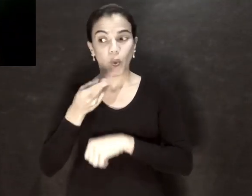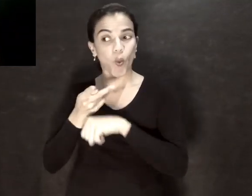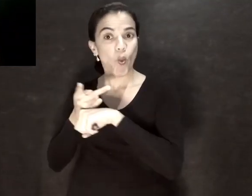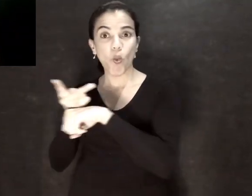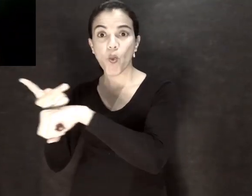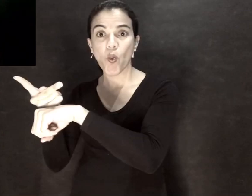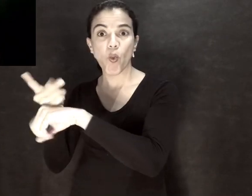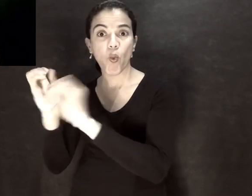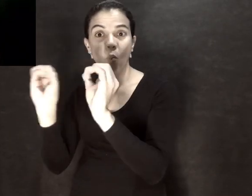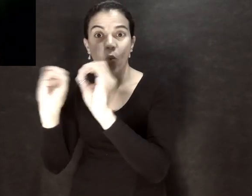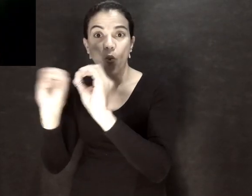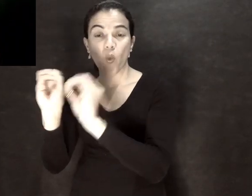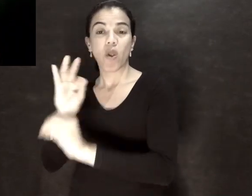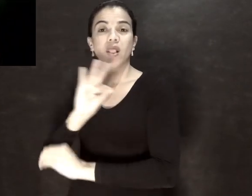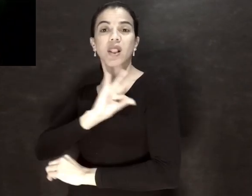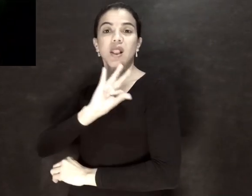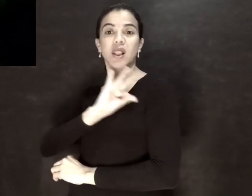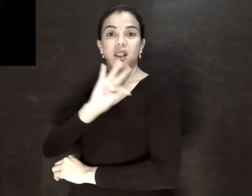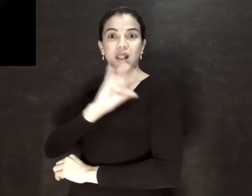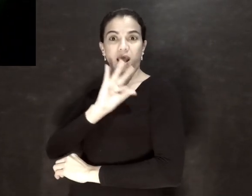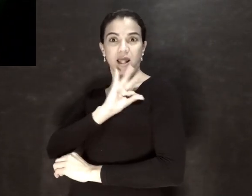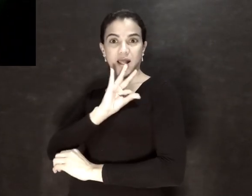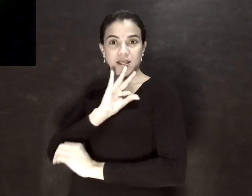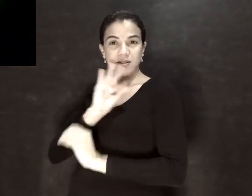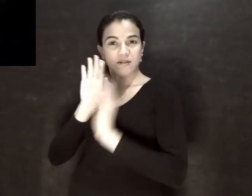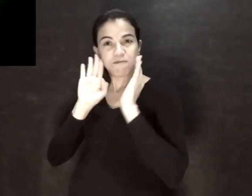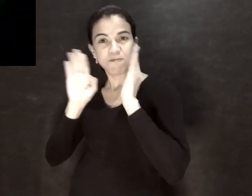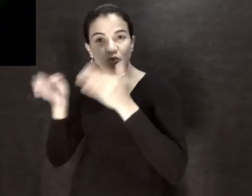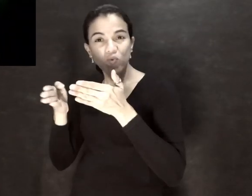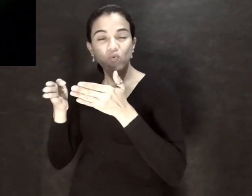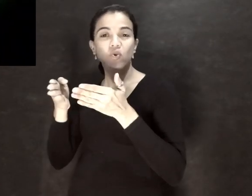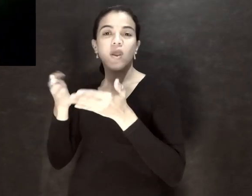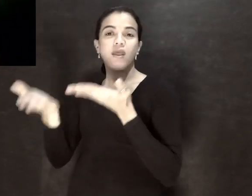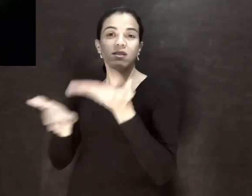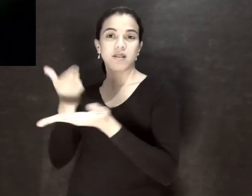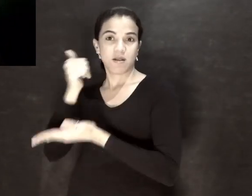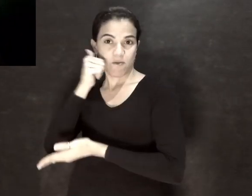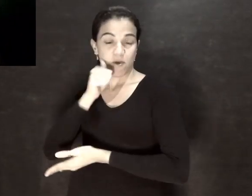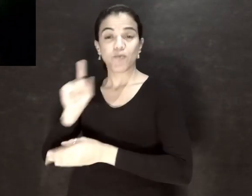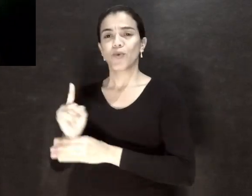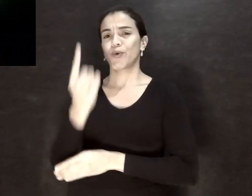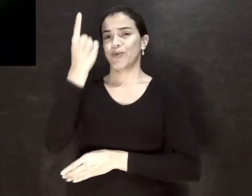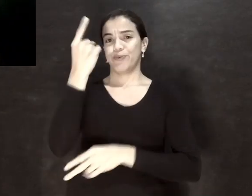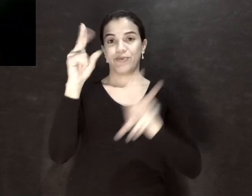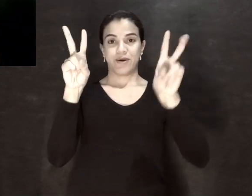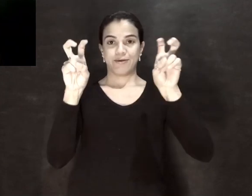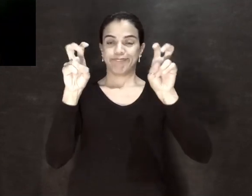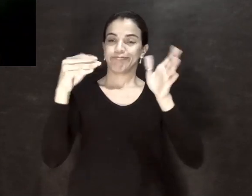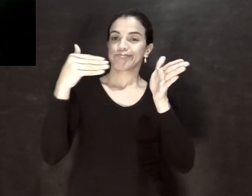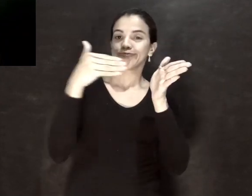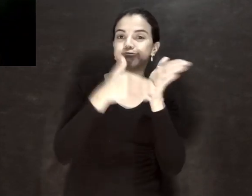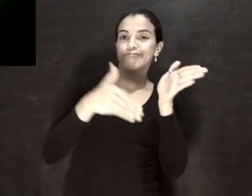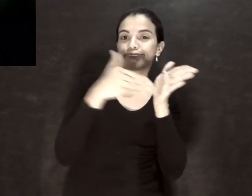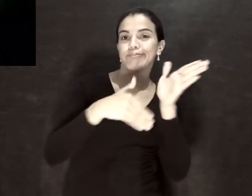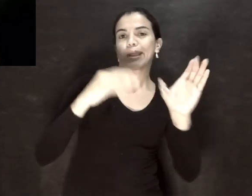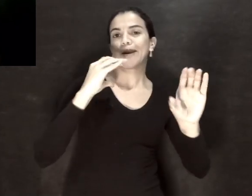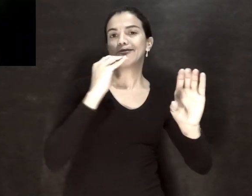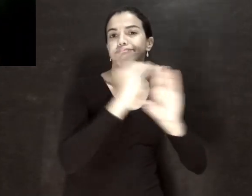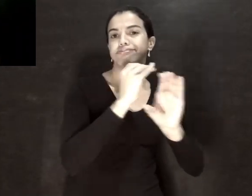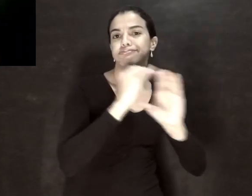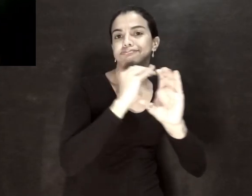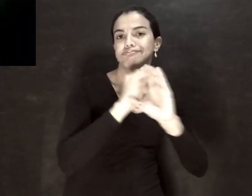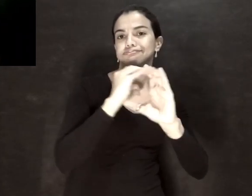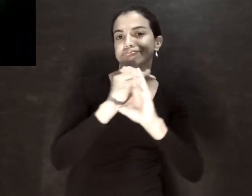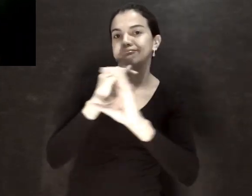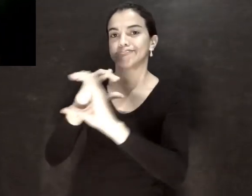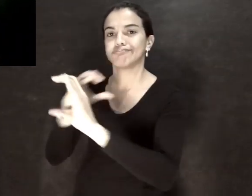surdas não procuram as delegacias especializadas por um único motivo, a barreira